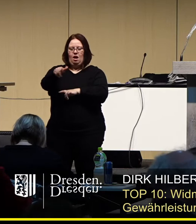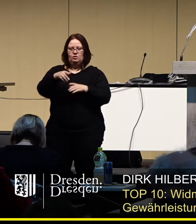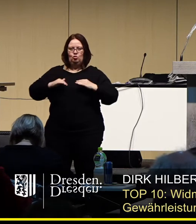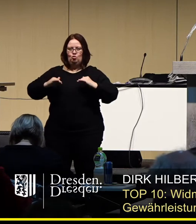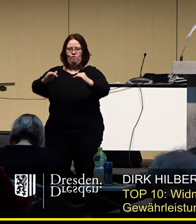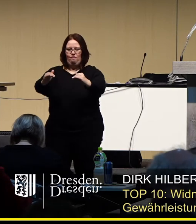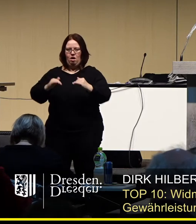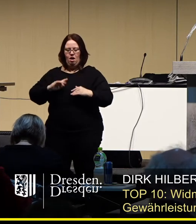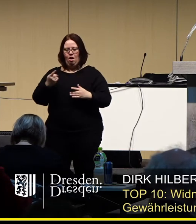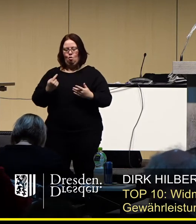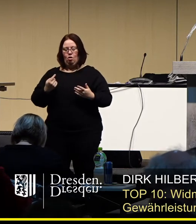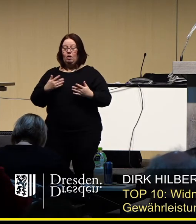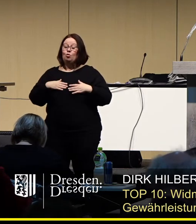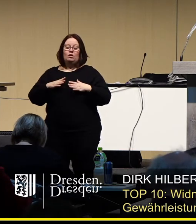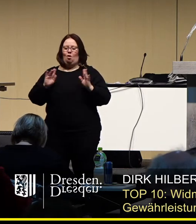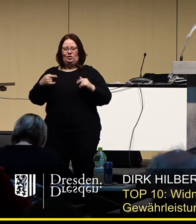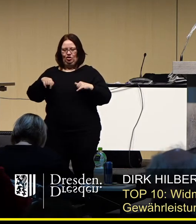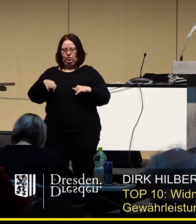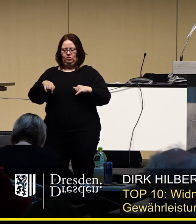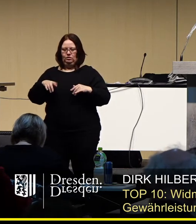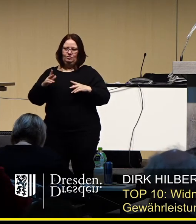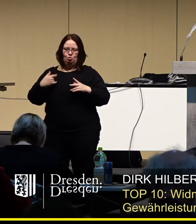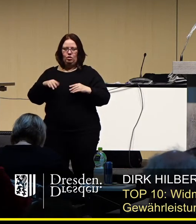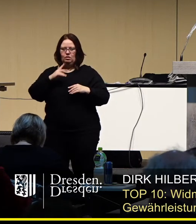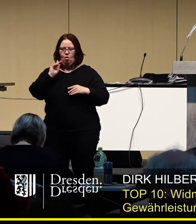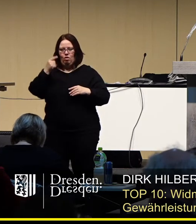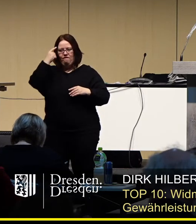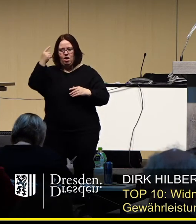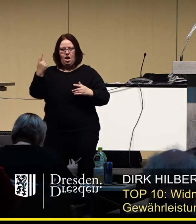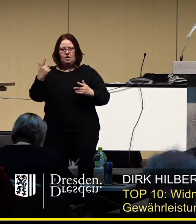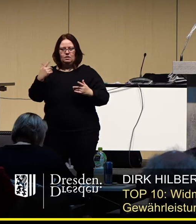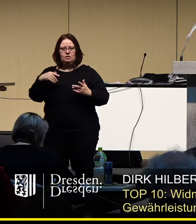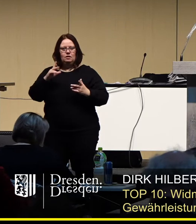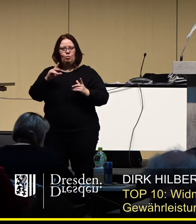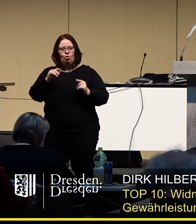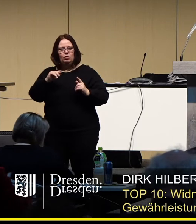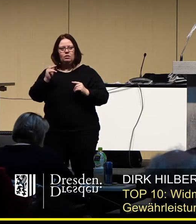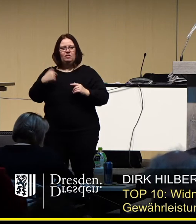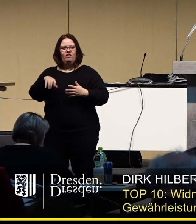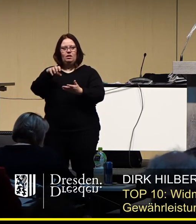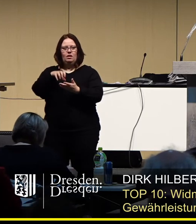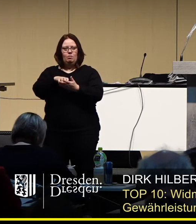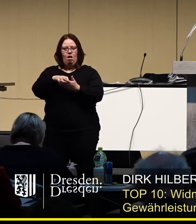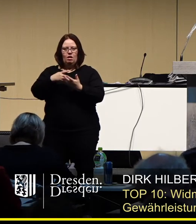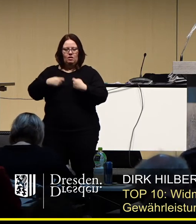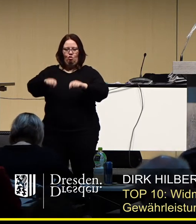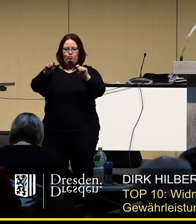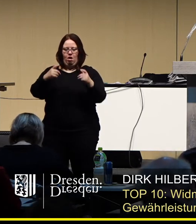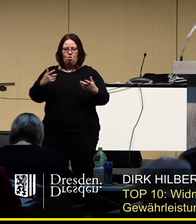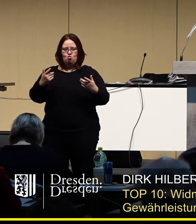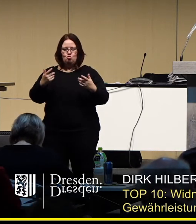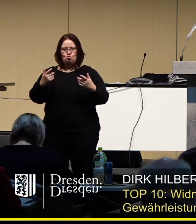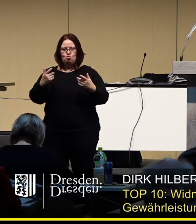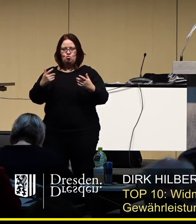Wir haben, das ist jetzt auch nicht Widmungsthematik, aber natürlich wissend im Rahmen des Marktaufbaus, die